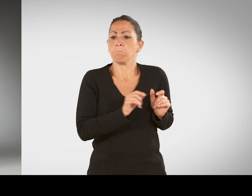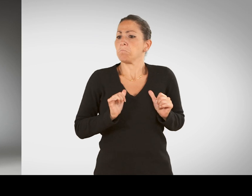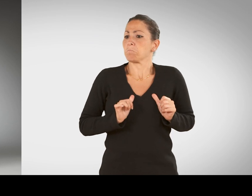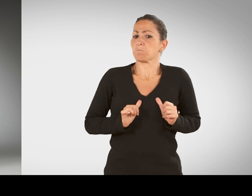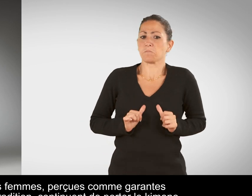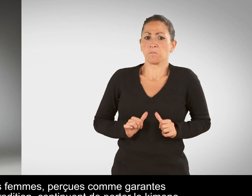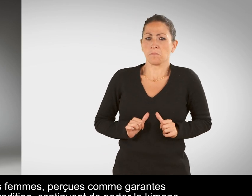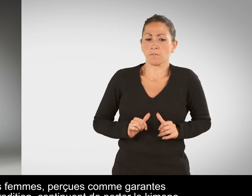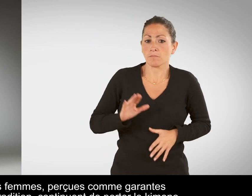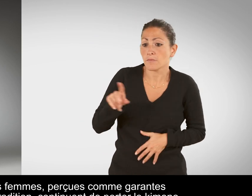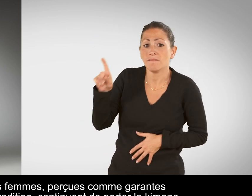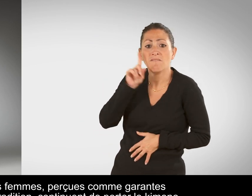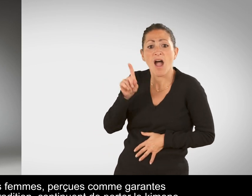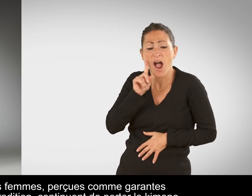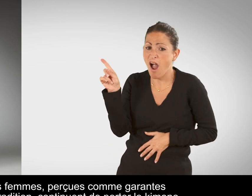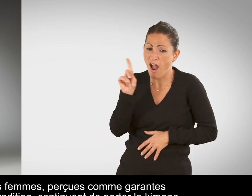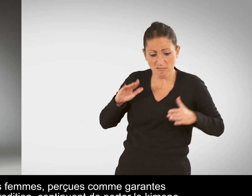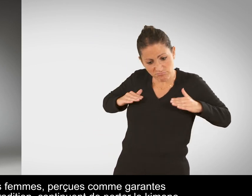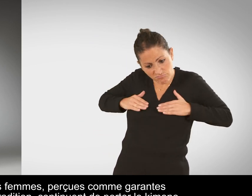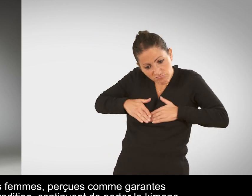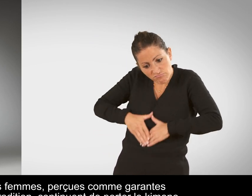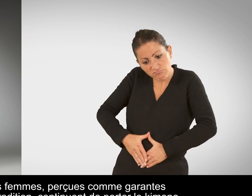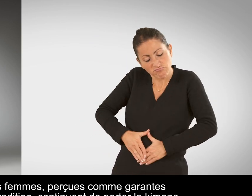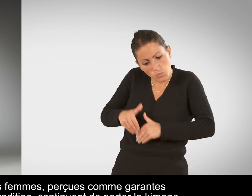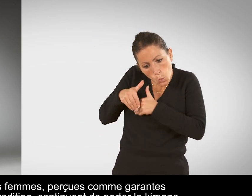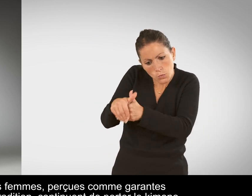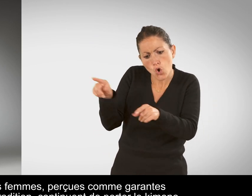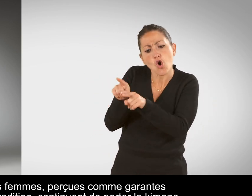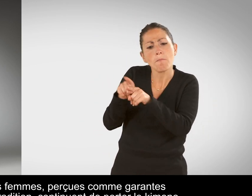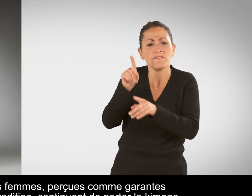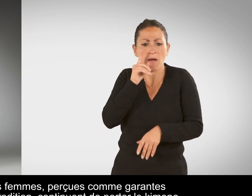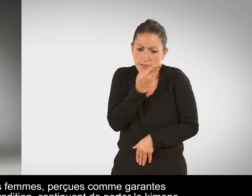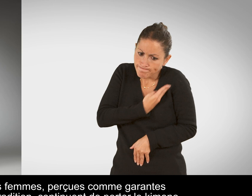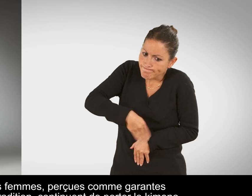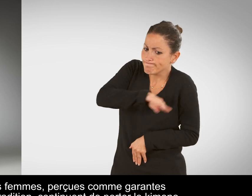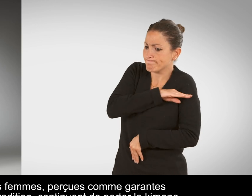Les femmes, perçues comme garantes de la tradition, continuent de porter le kimono